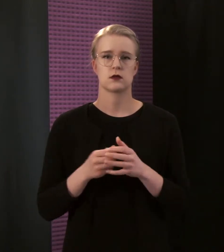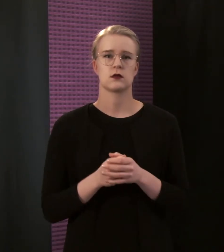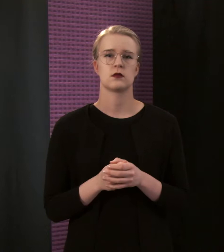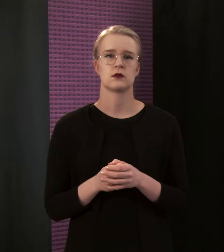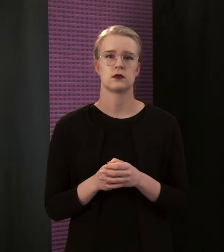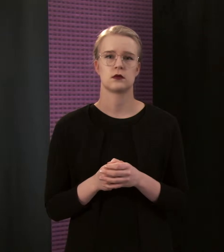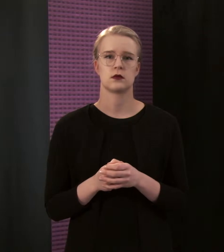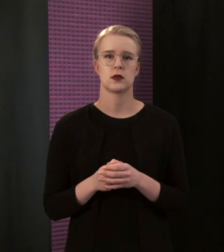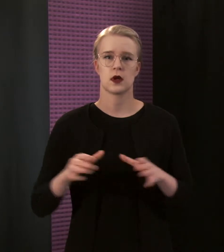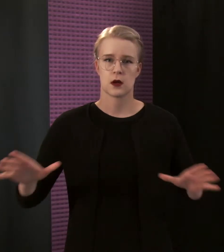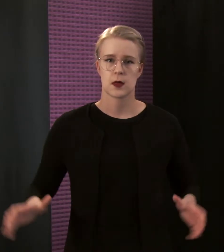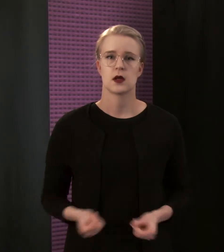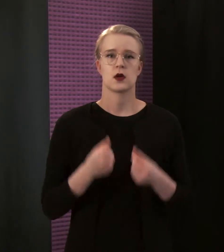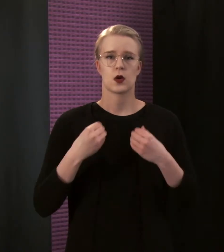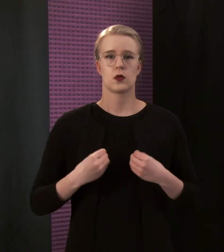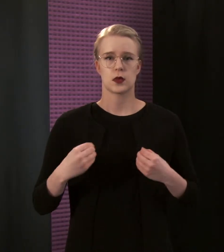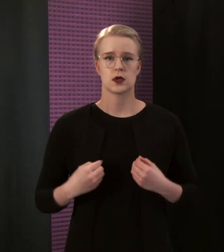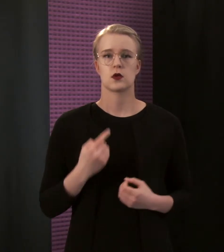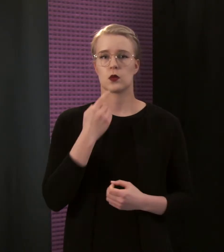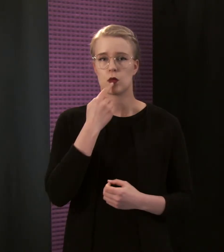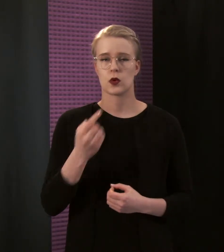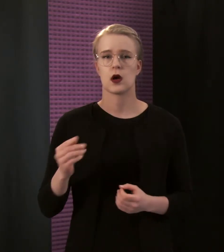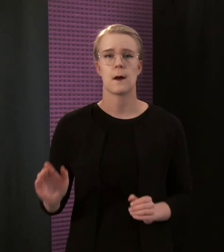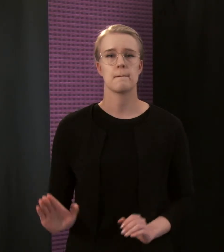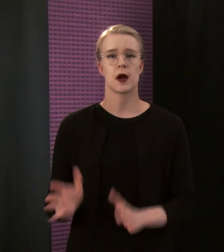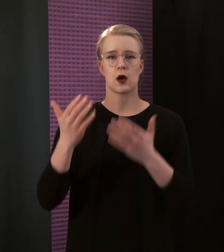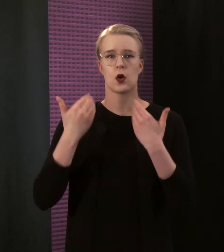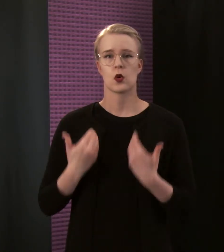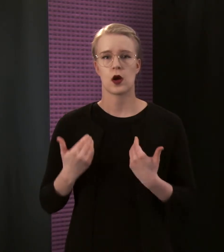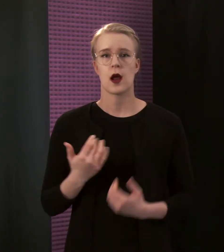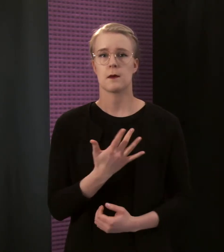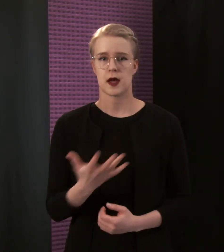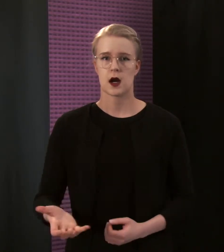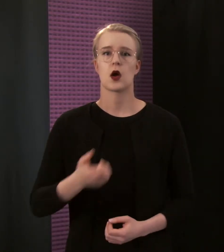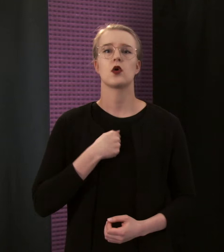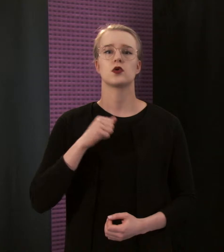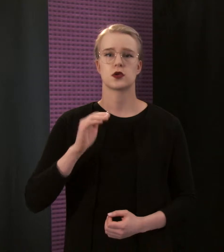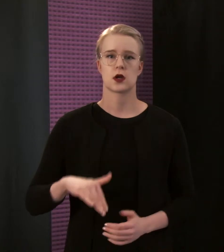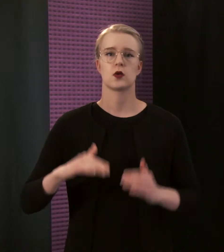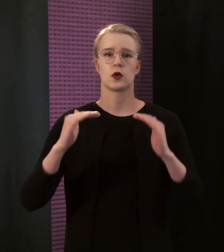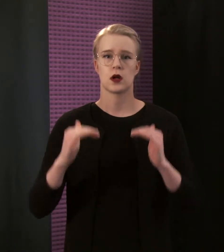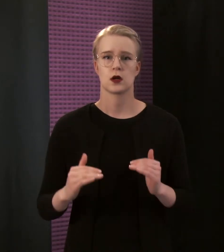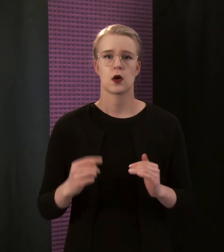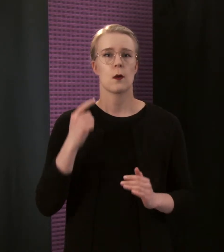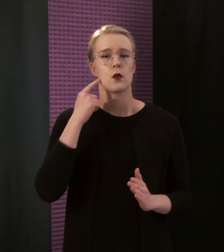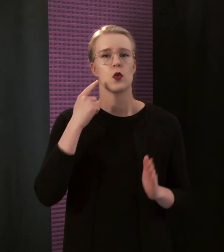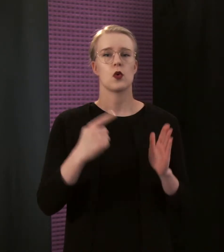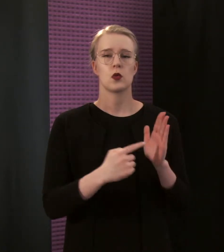Pelastusopiston mukaan palokuolemien määrää on saatu laskettua muun muassa lainsäädännön